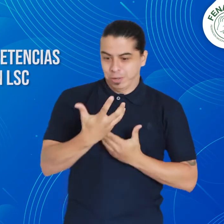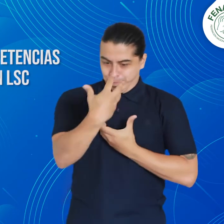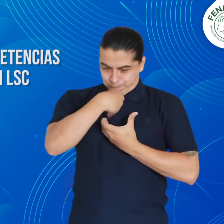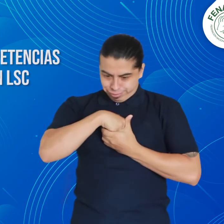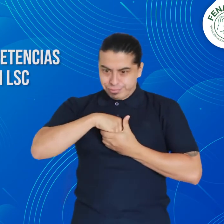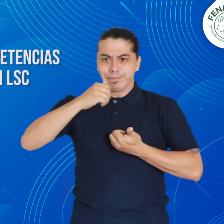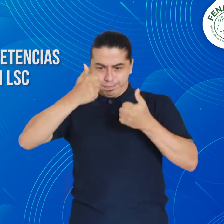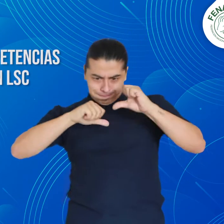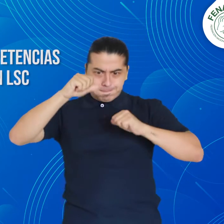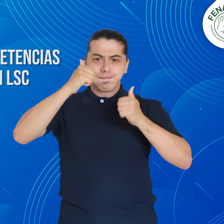Fenascol.